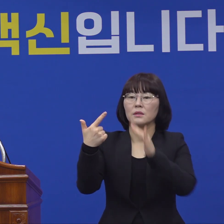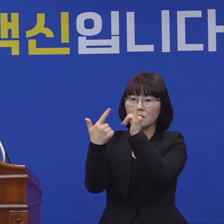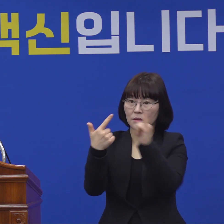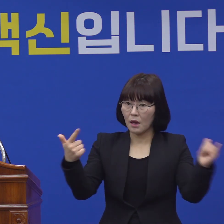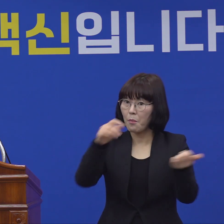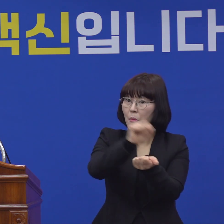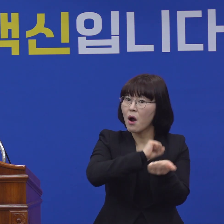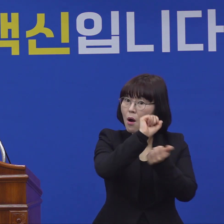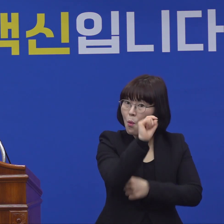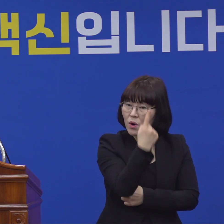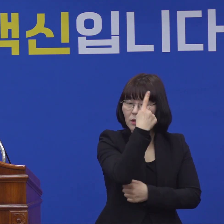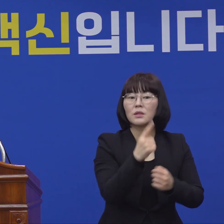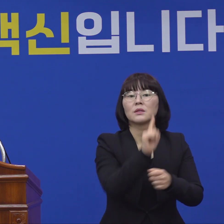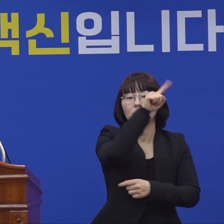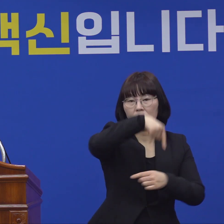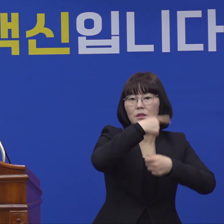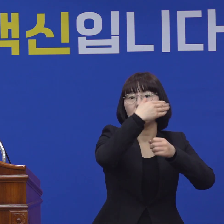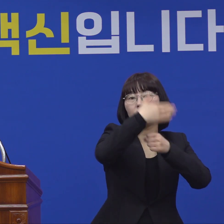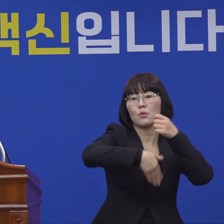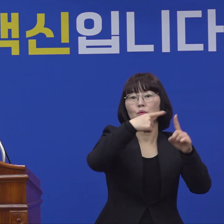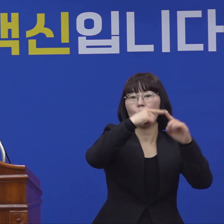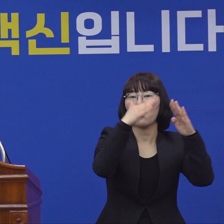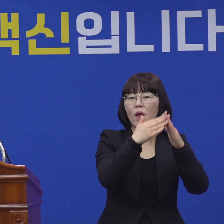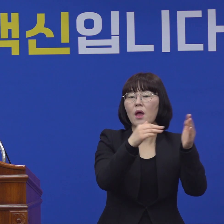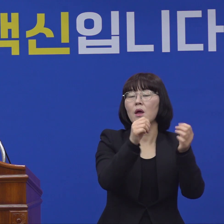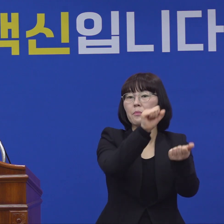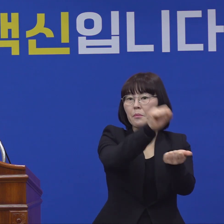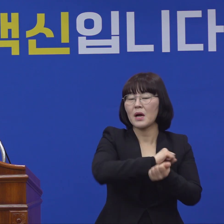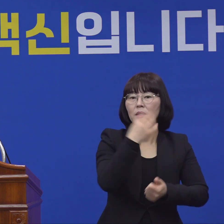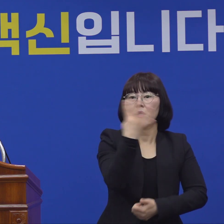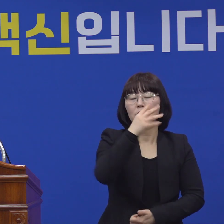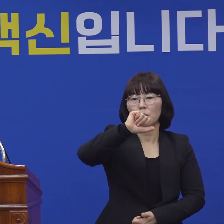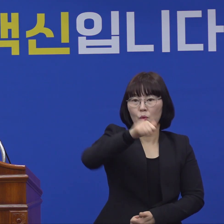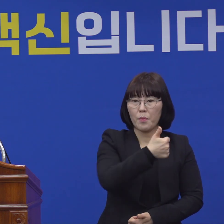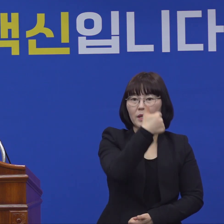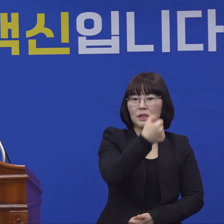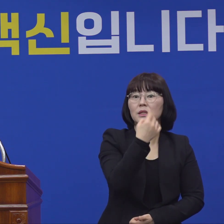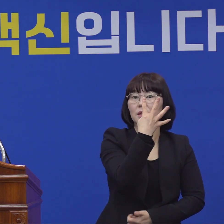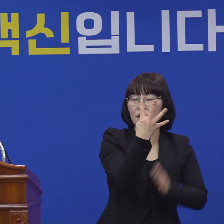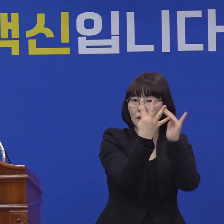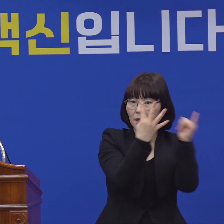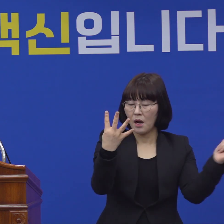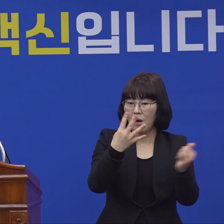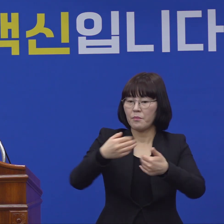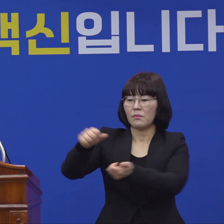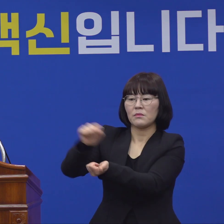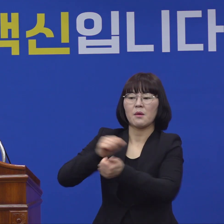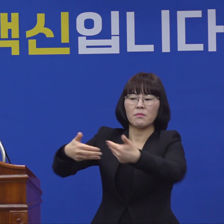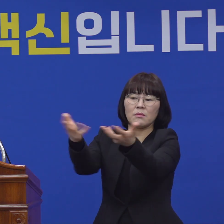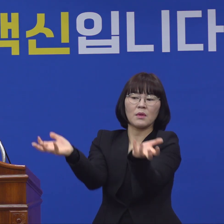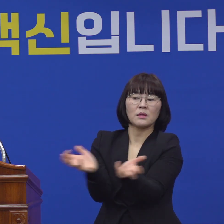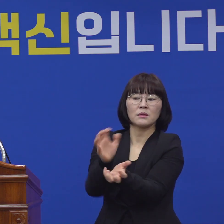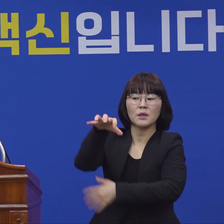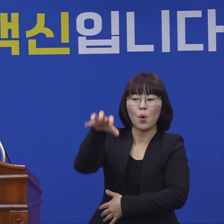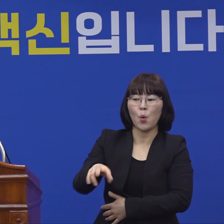유형은 신천지 교인 4,214명, 고위험군 시설 집단